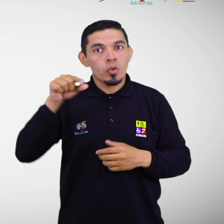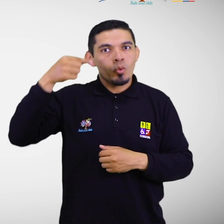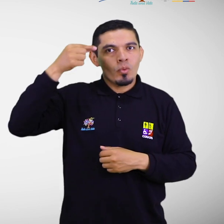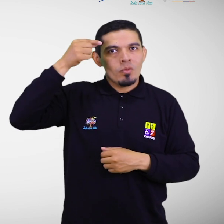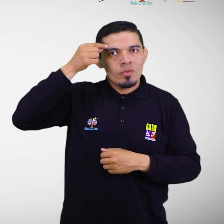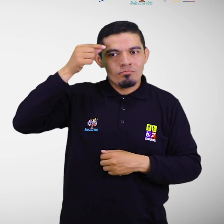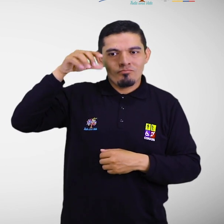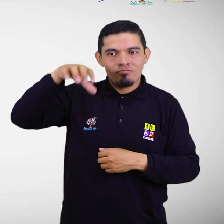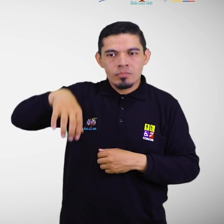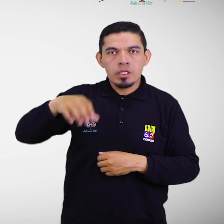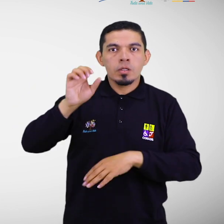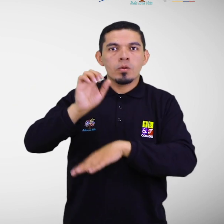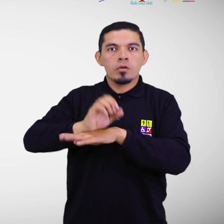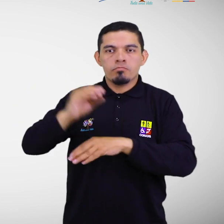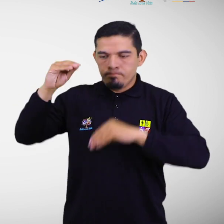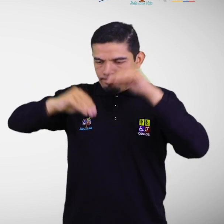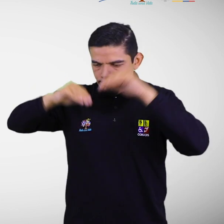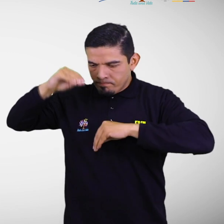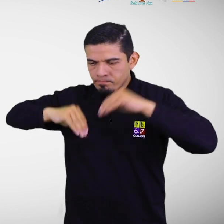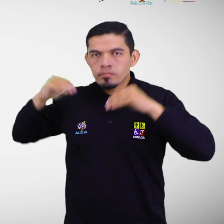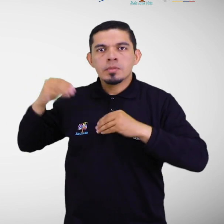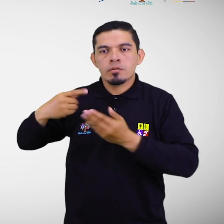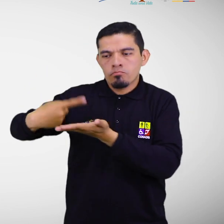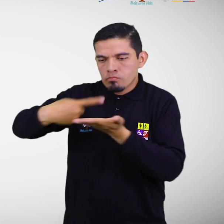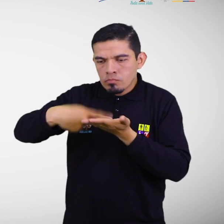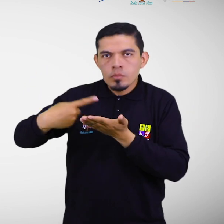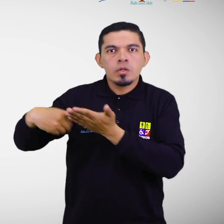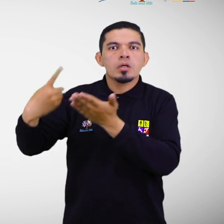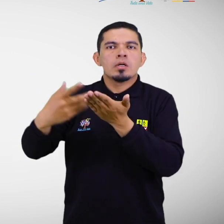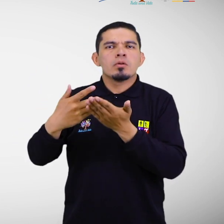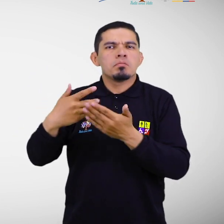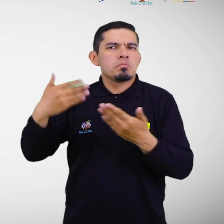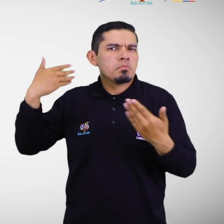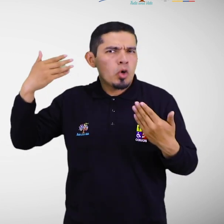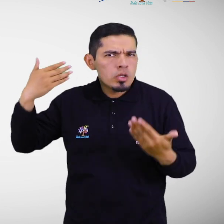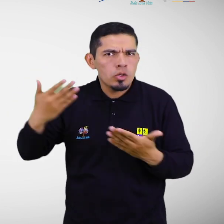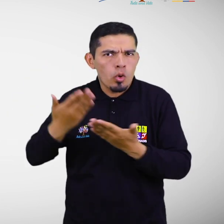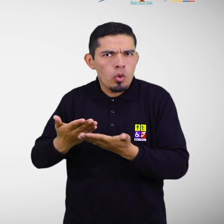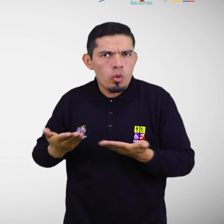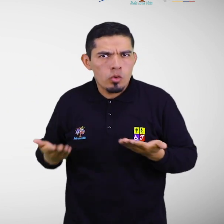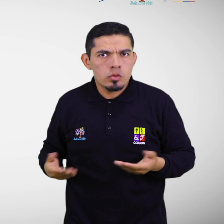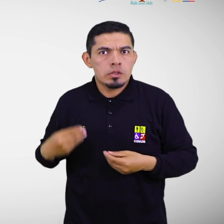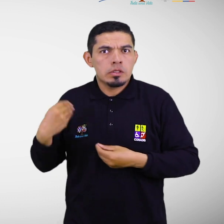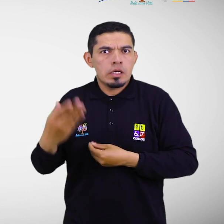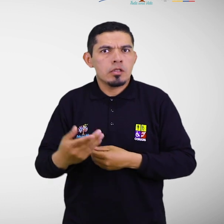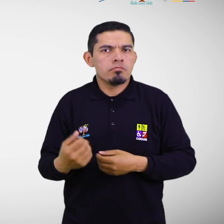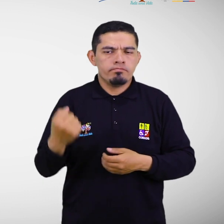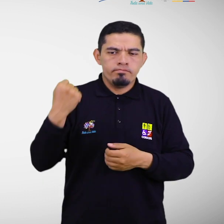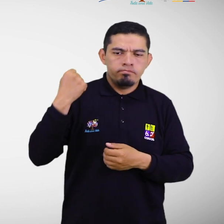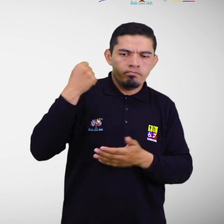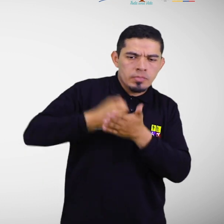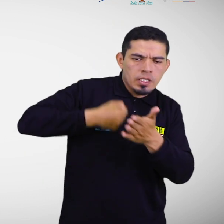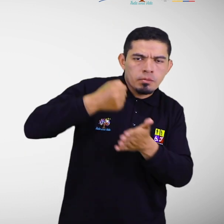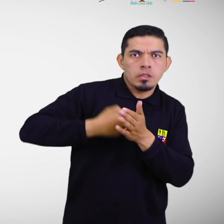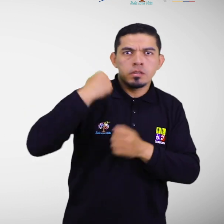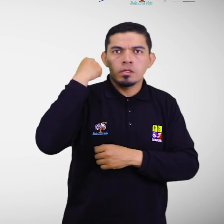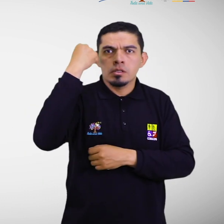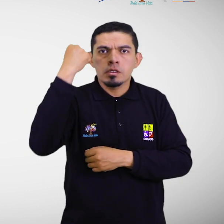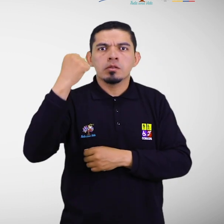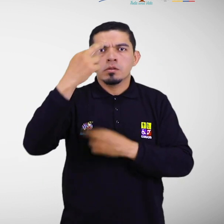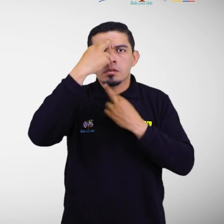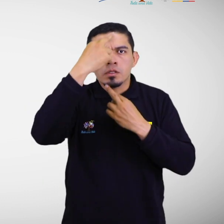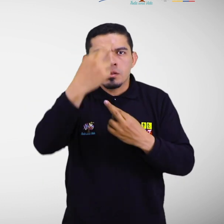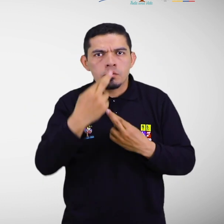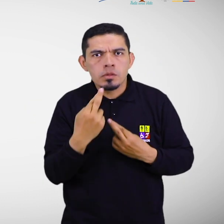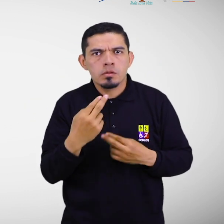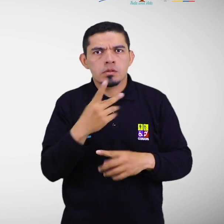se ha promovido la formulación e implementación de políticas públicas orientadas al respeto y exigibilidad de los derechos de las personas